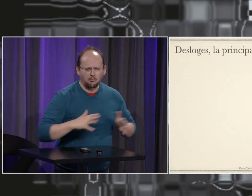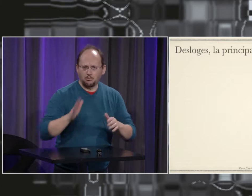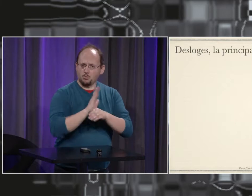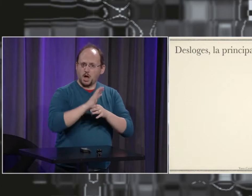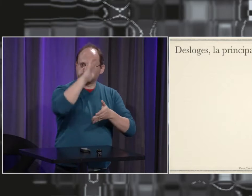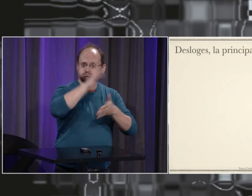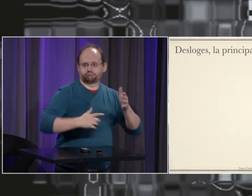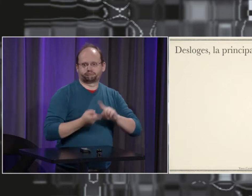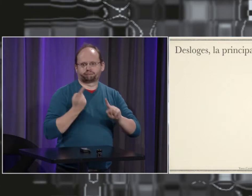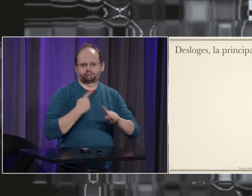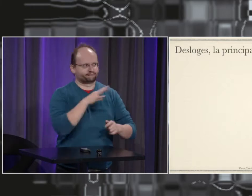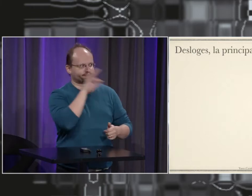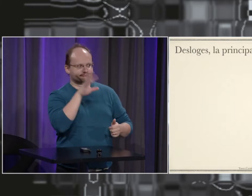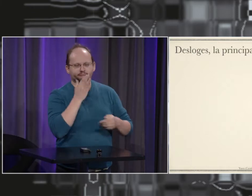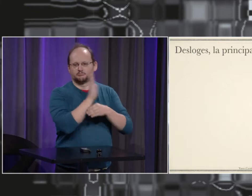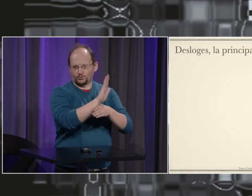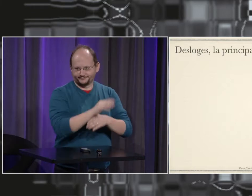des sourds et qui est lui-même témoin de son temps.